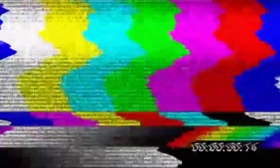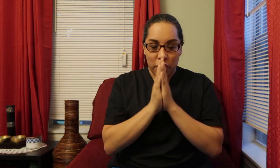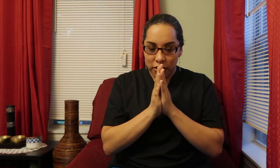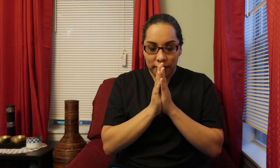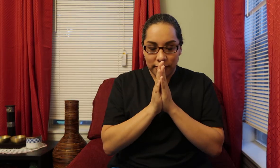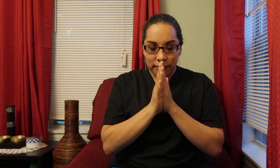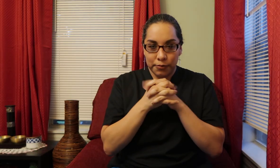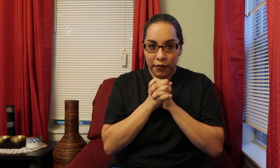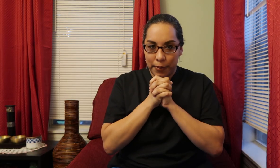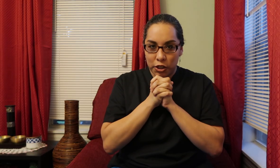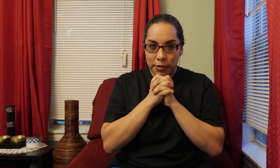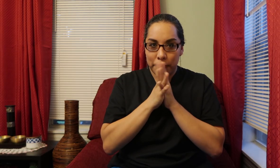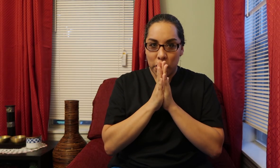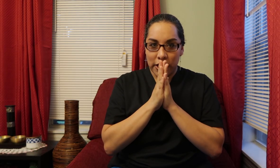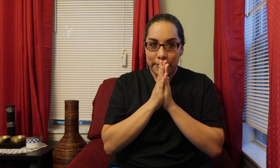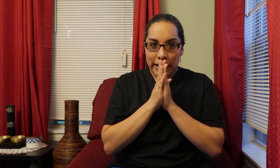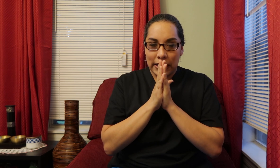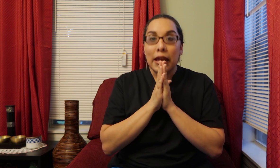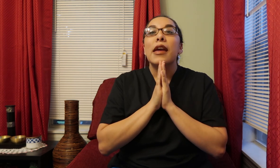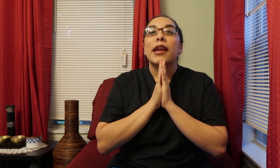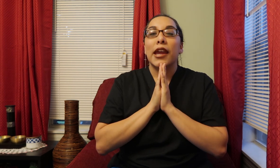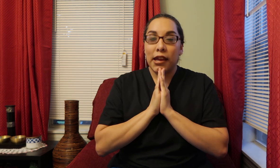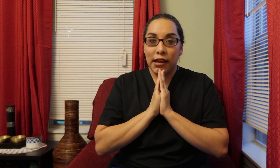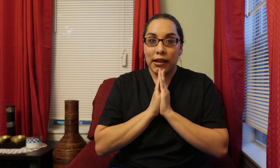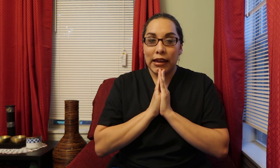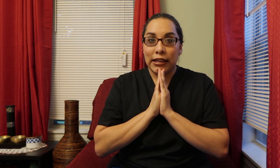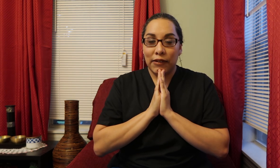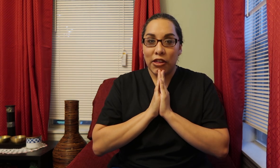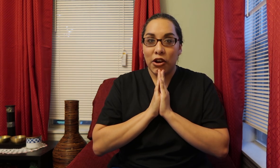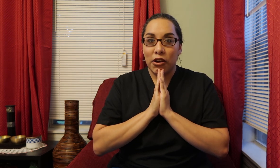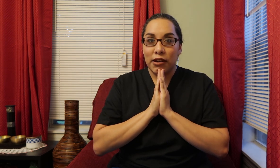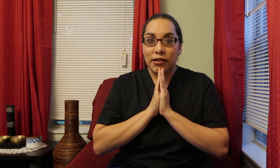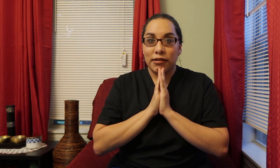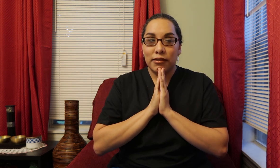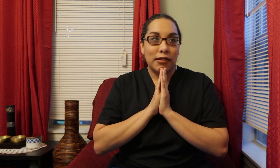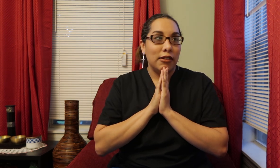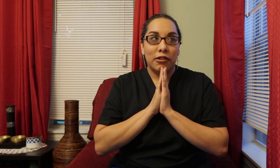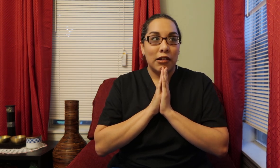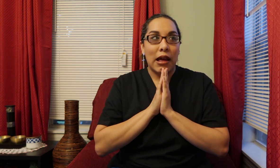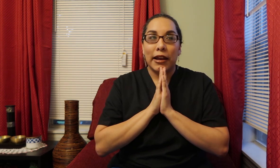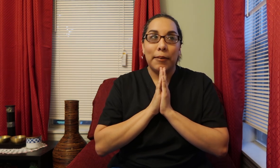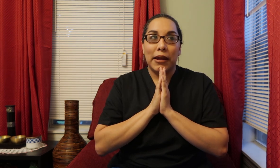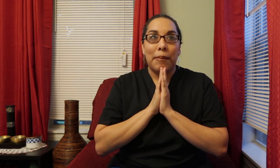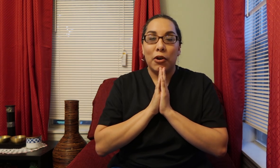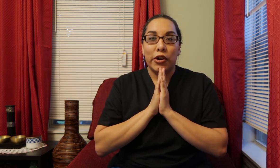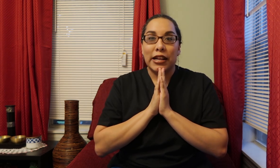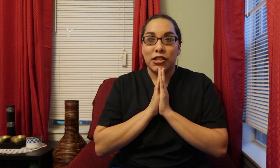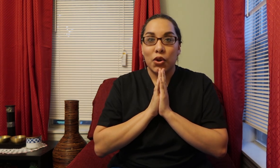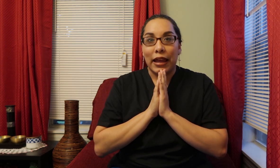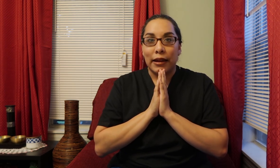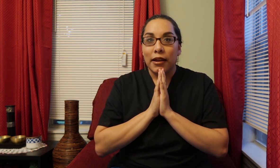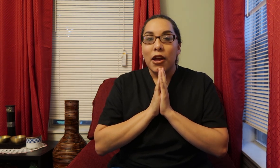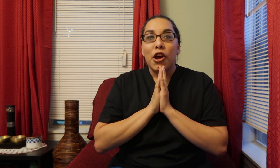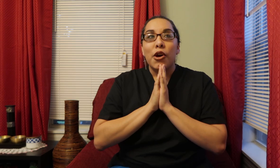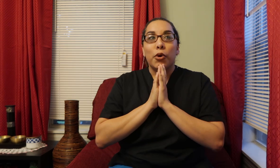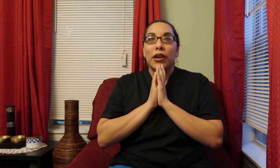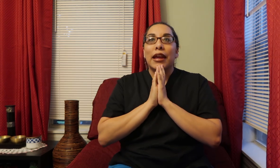Perdón, por favor, perdónenme Que este video, I'm going to be uploading it so late Porque